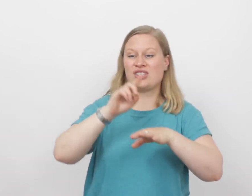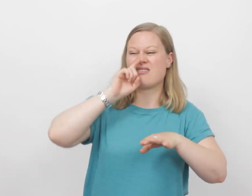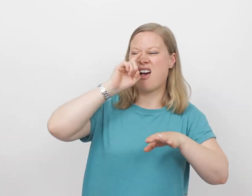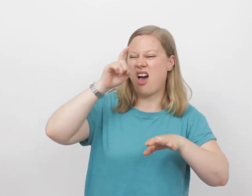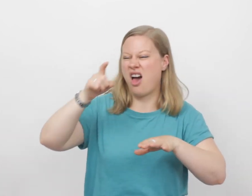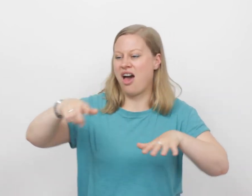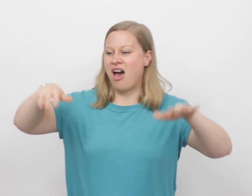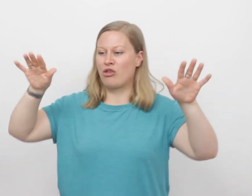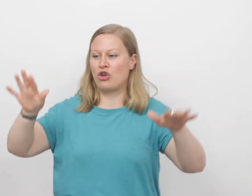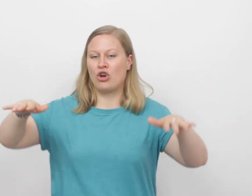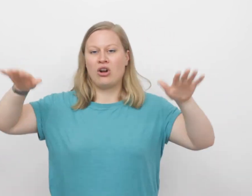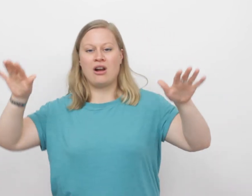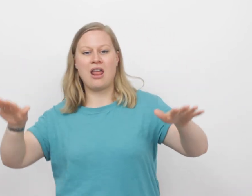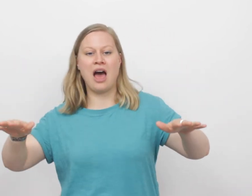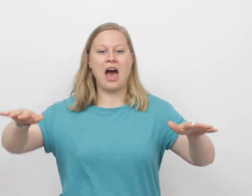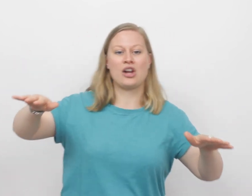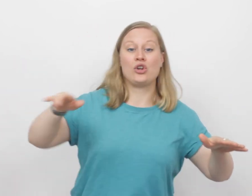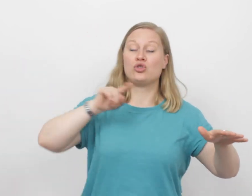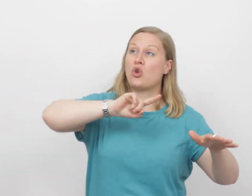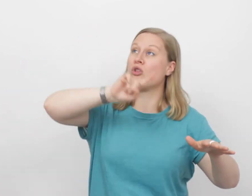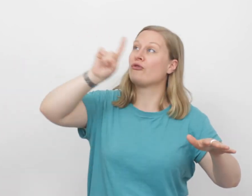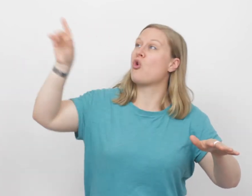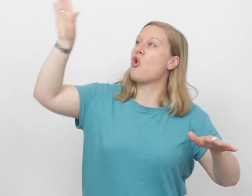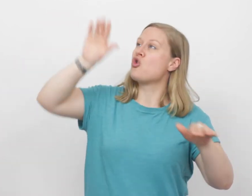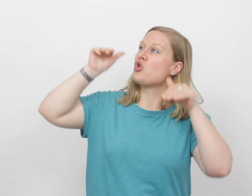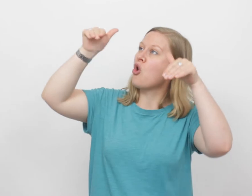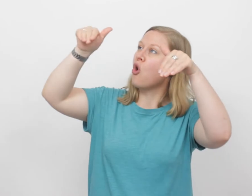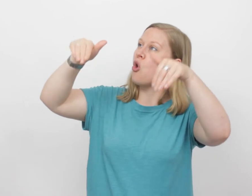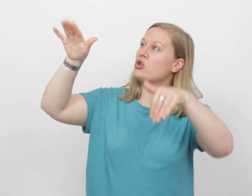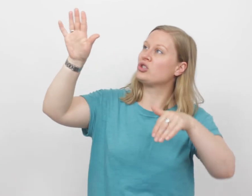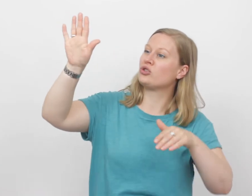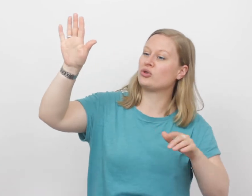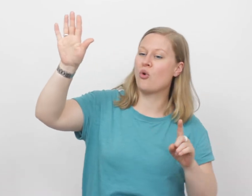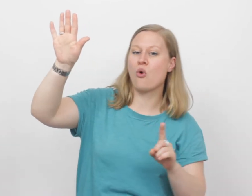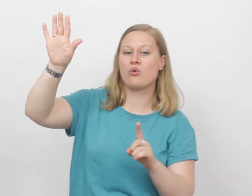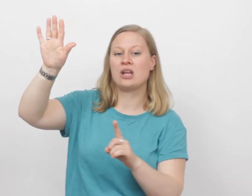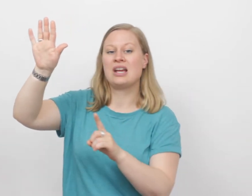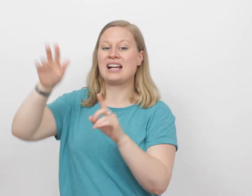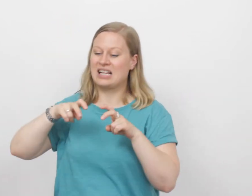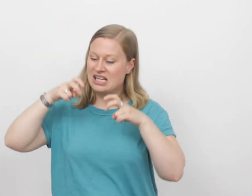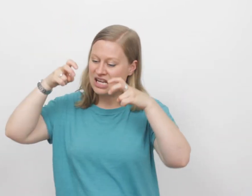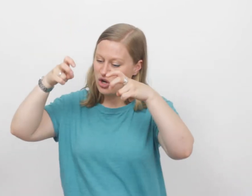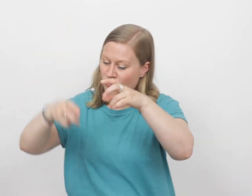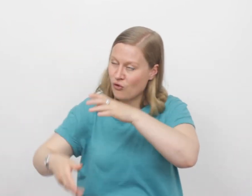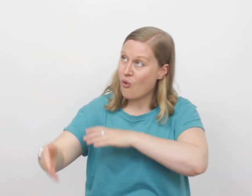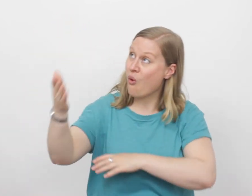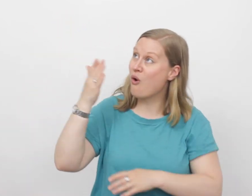een adelaar Tot voor God's droom Ik kniel voor